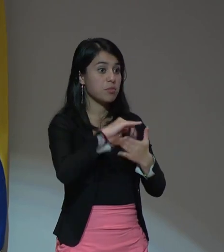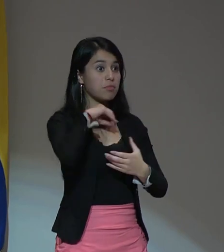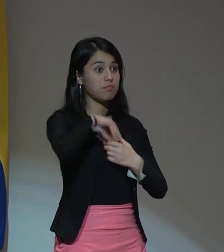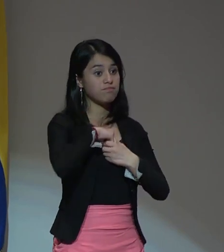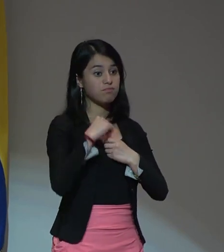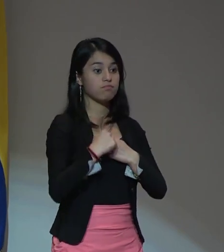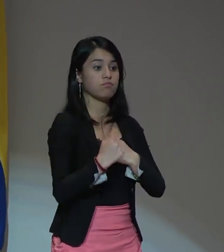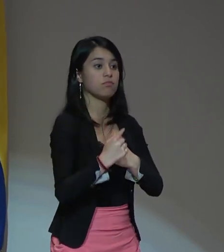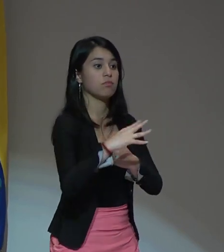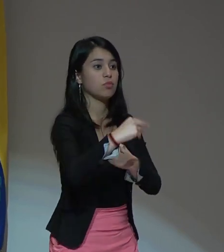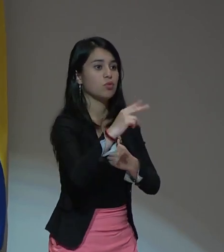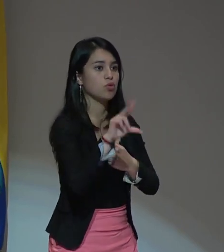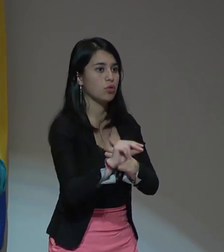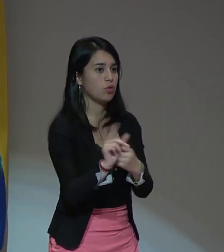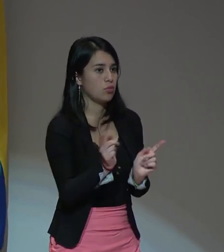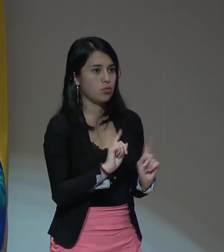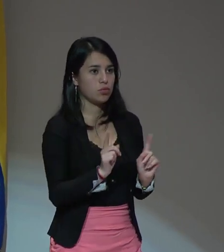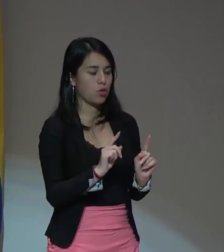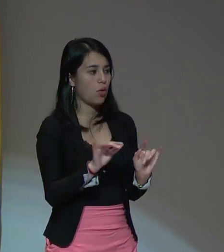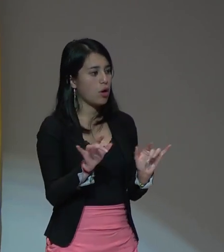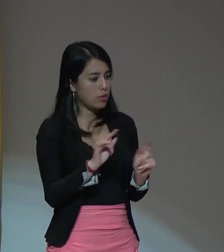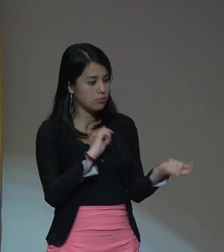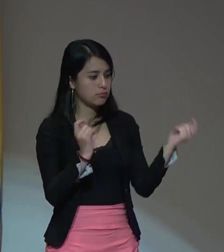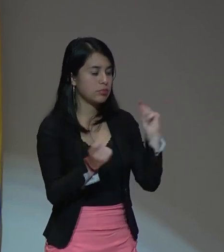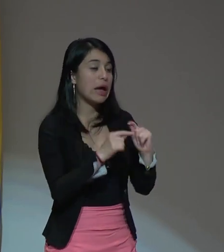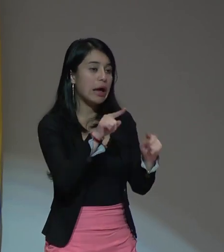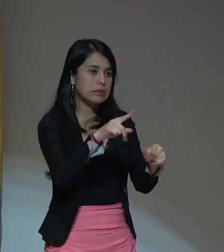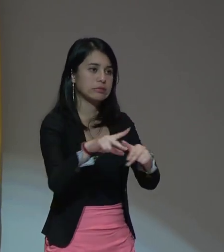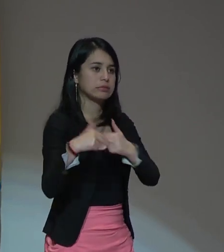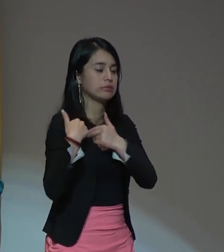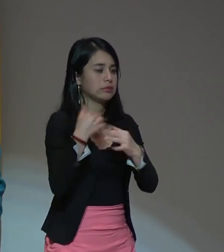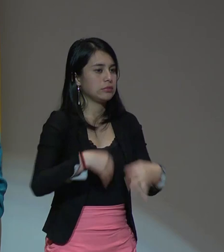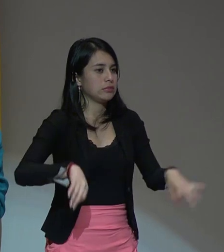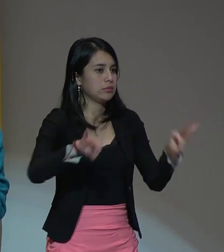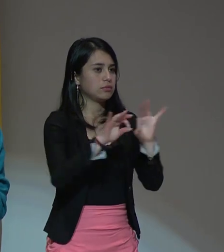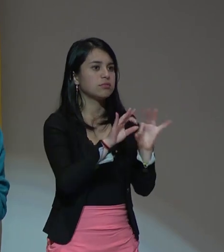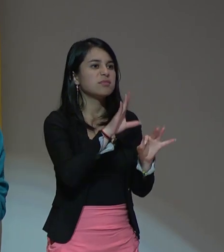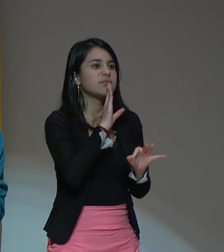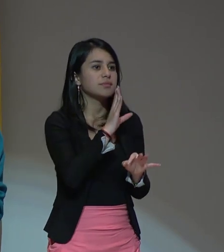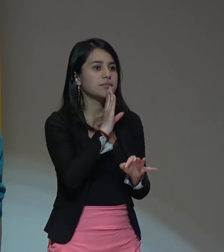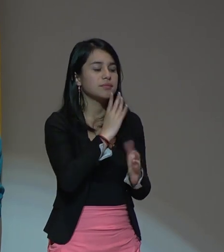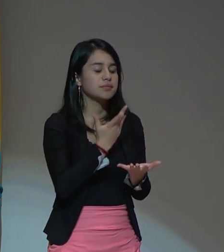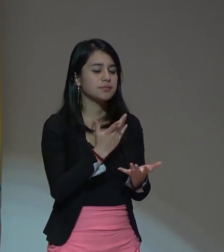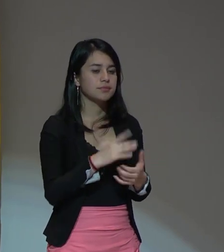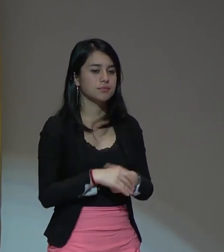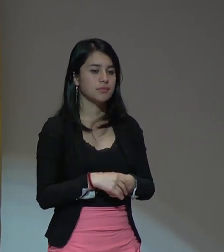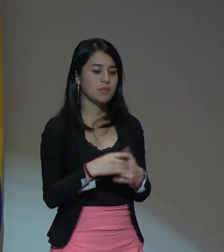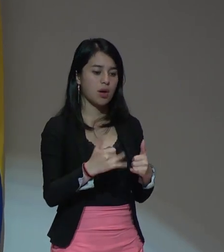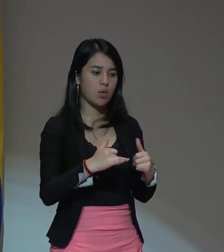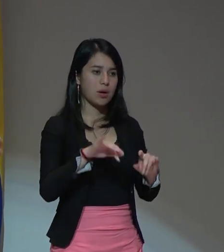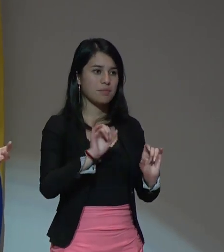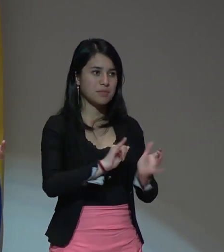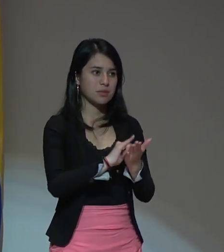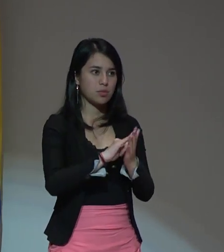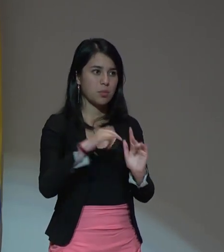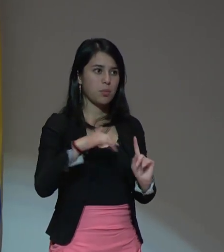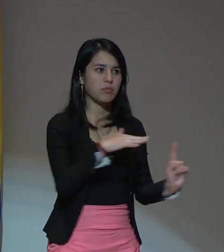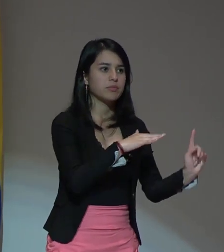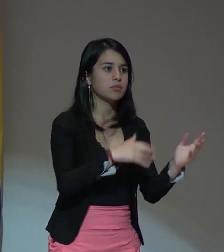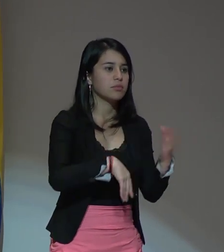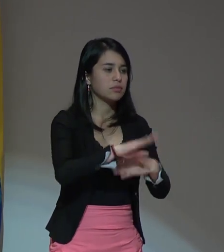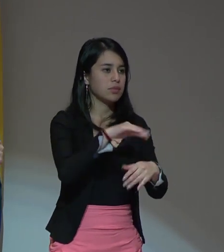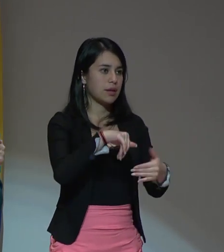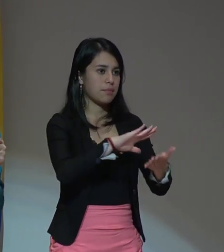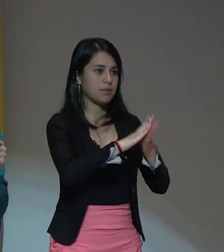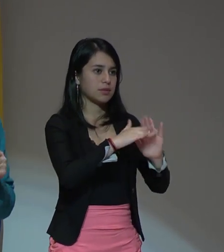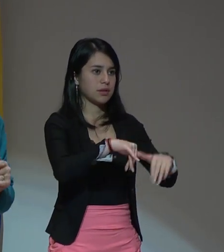eso va a ser creo una gran tarea que tiene este movimiento por la paz en